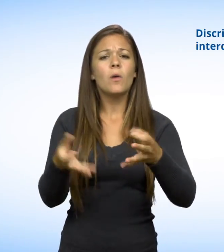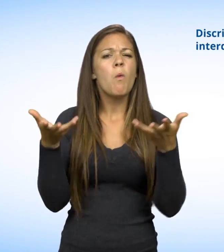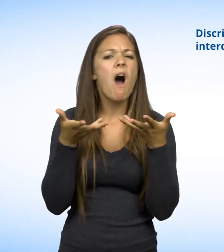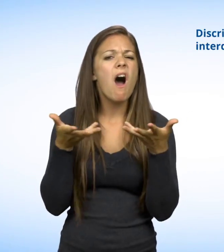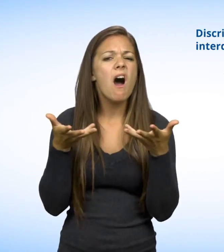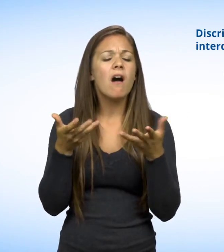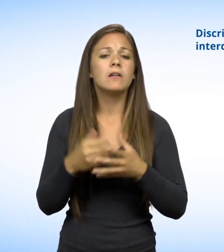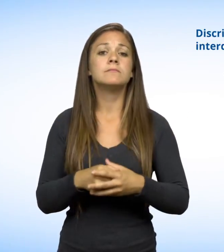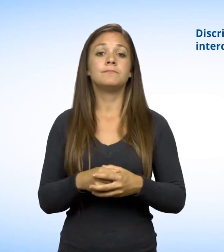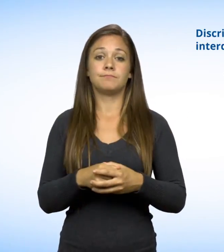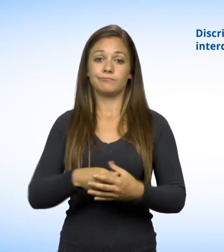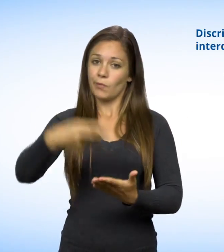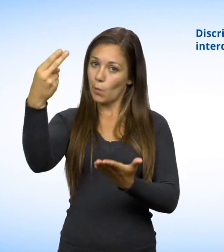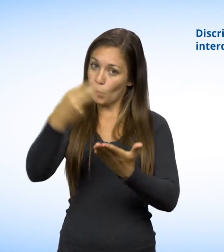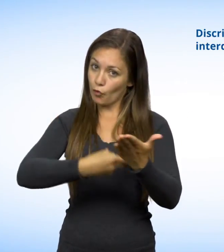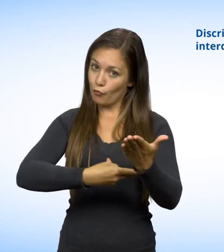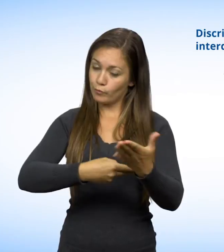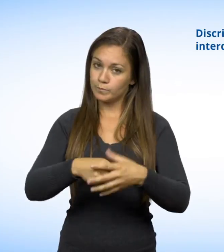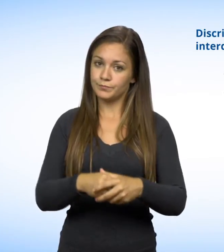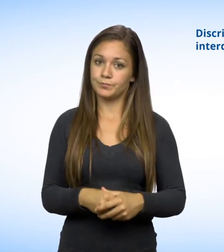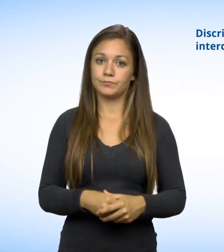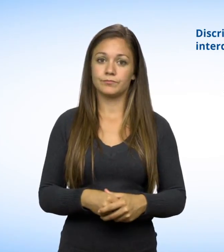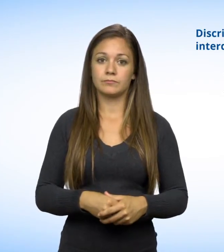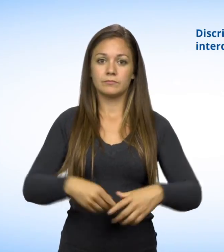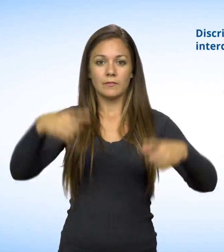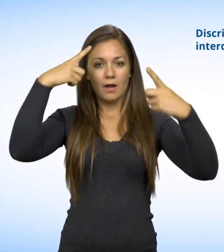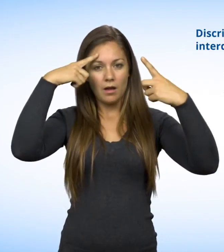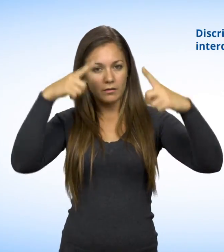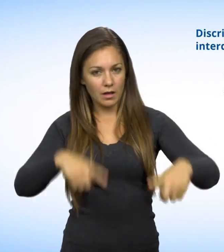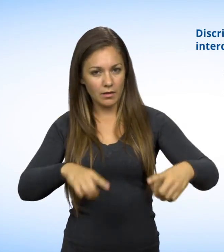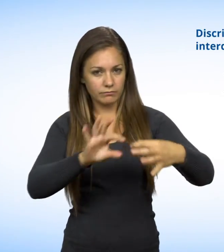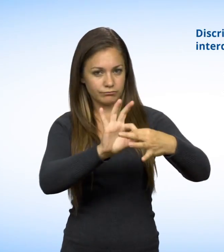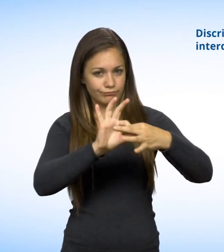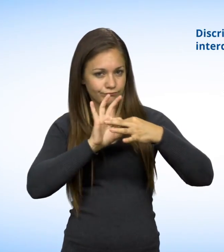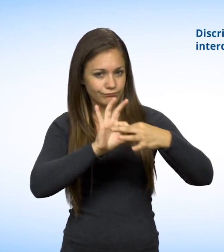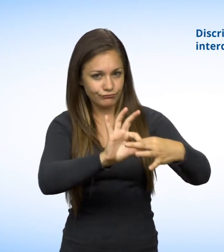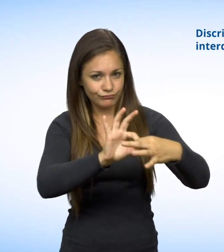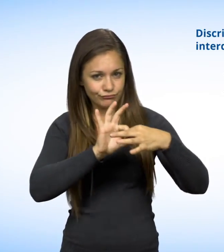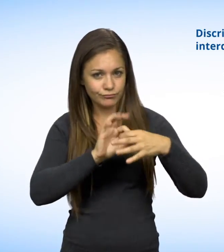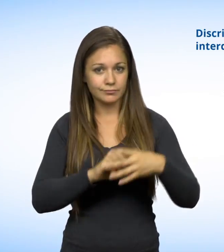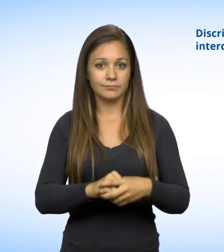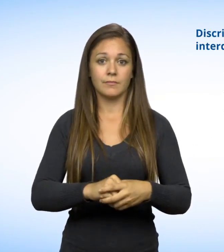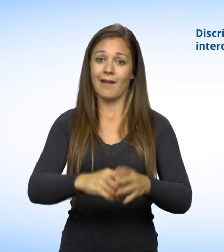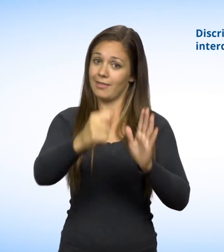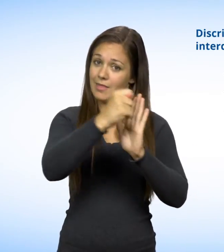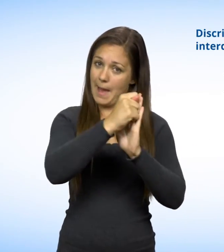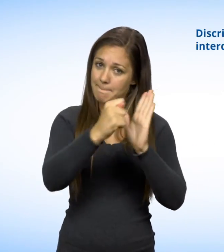juridiques couvre Les contrats Les conventions collectives Les